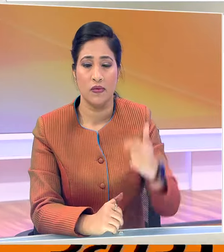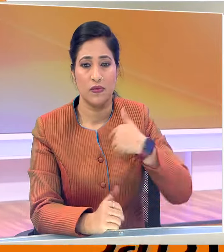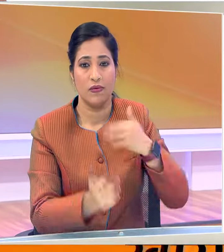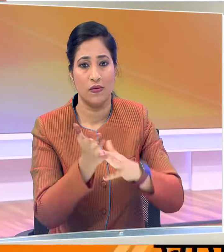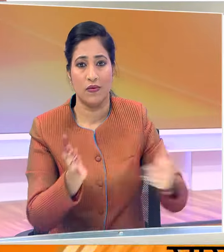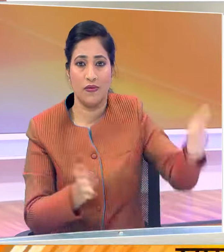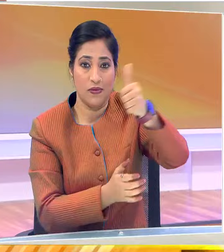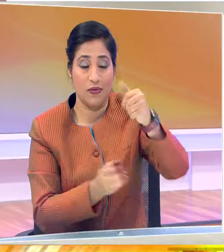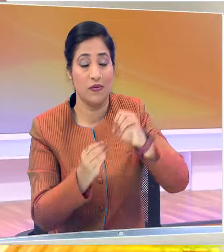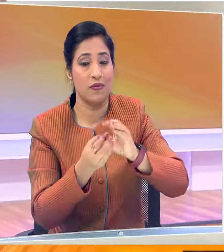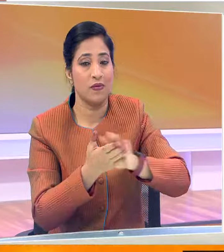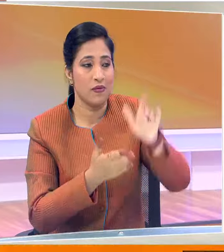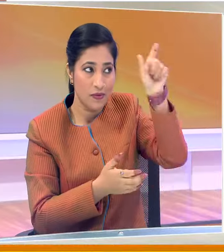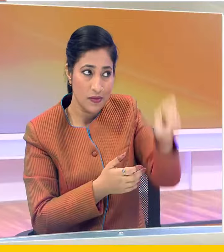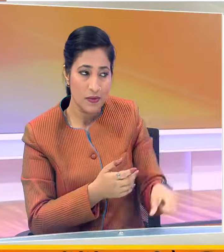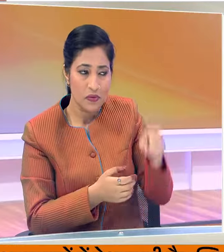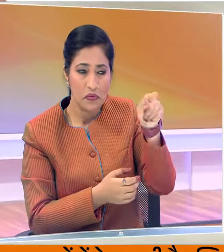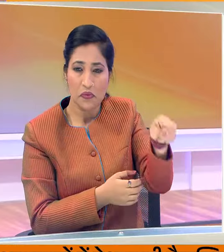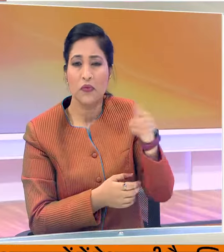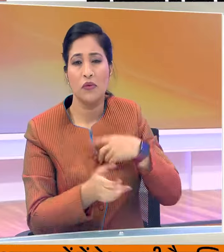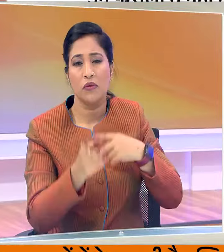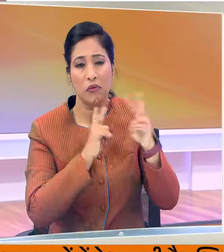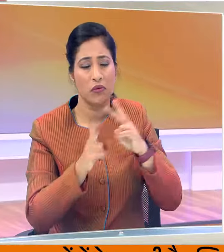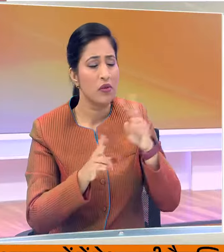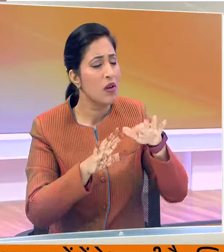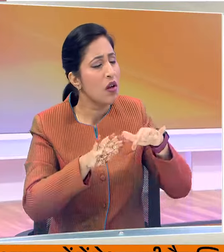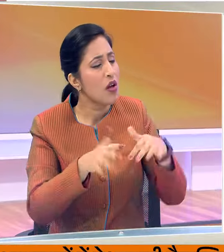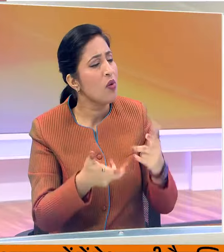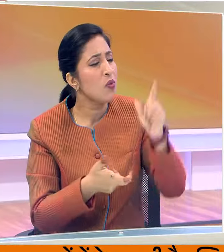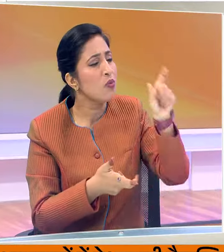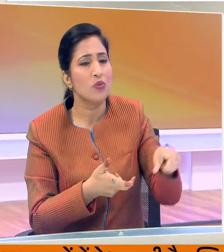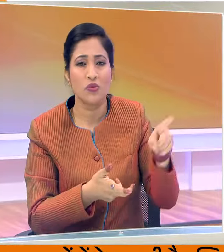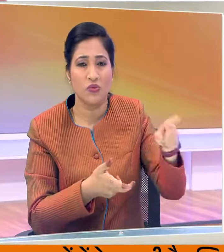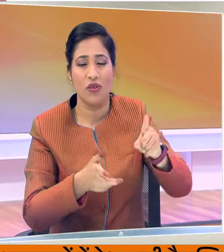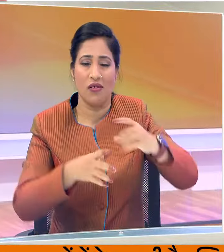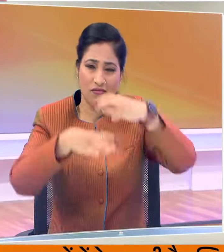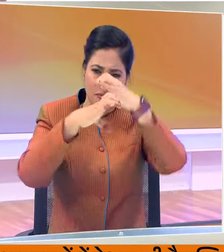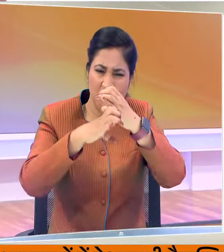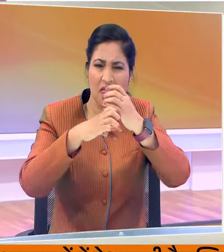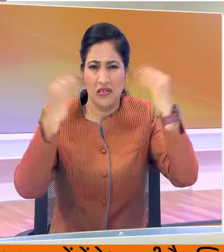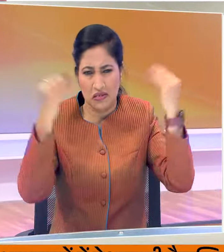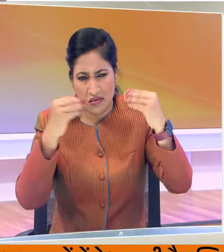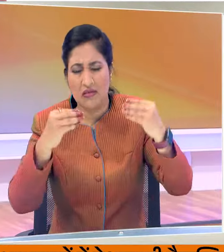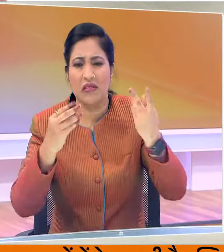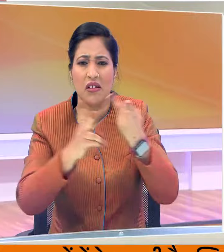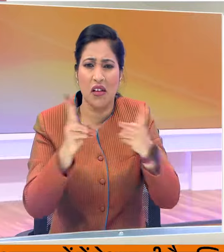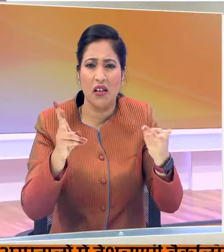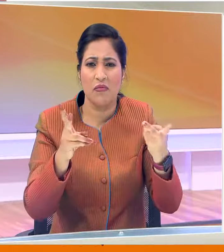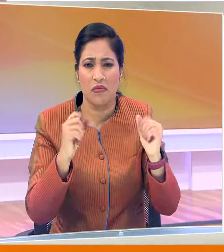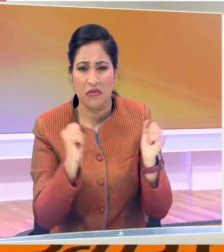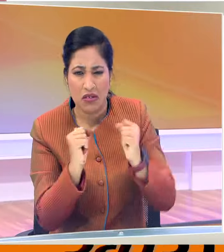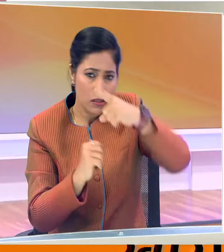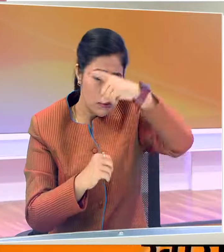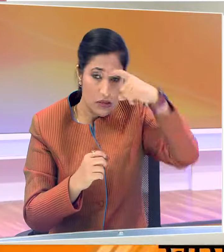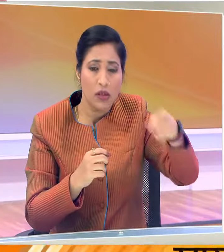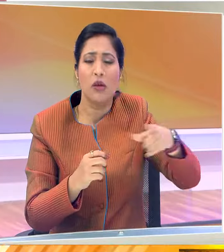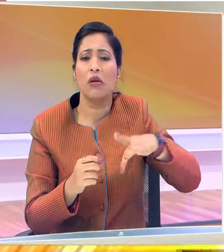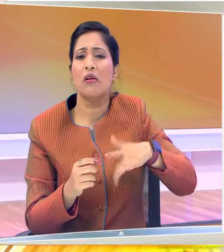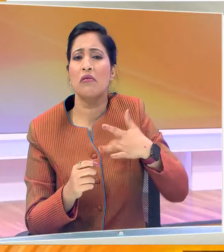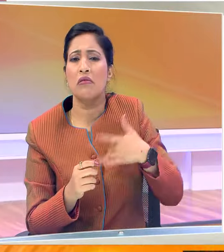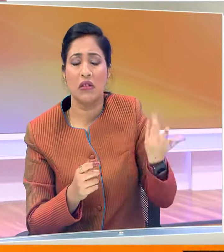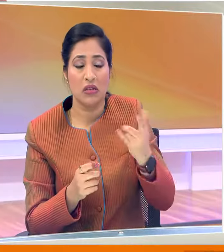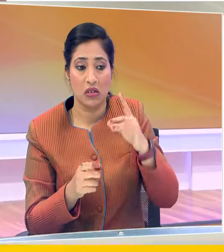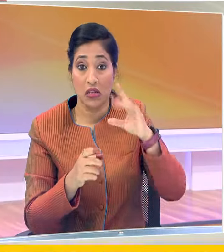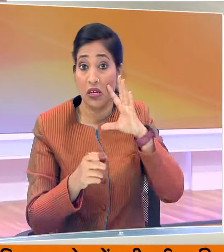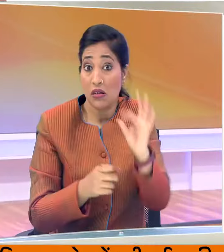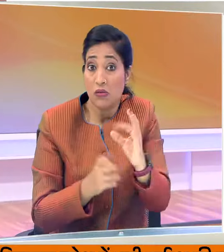प्रवाजिर जी जब हम क्लाइमेट रेजिलेंट क्रॉप्स की बात करते हैं तो ये हमारे लिए कितनी बड़ी